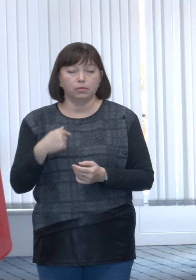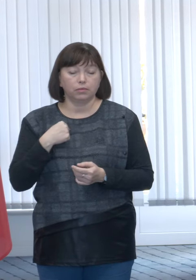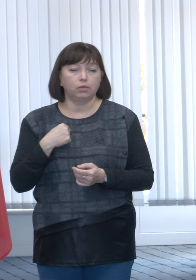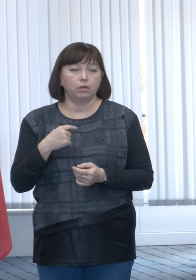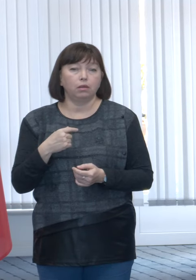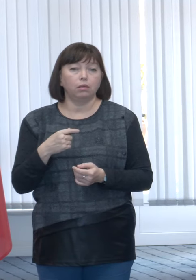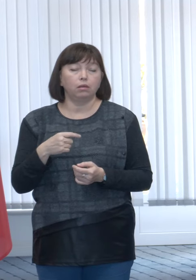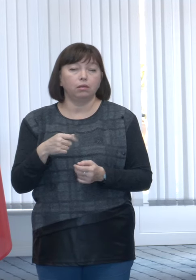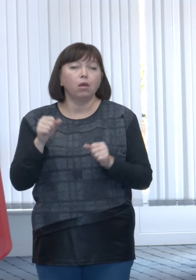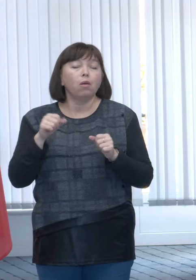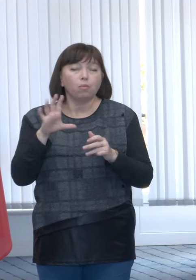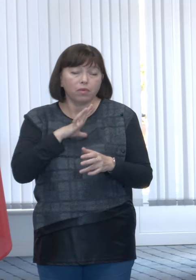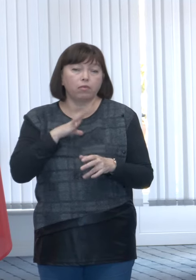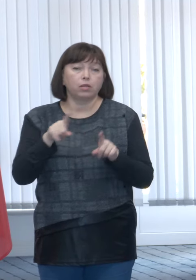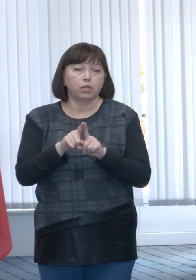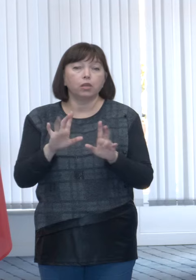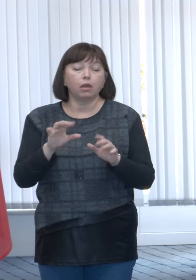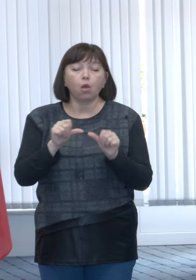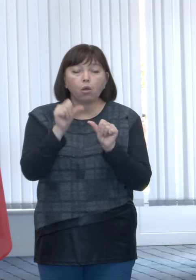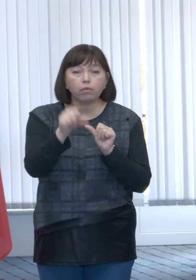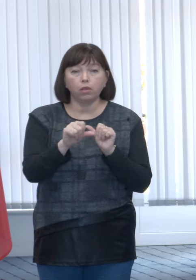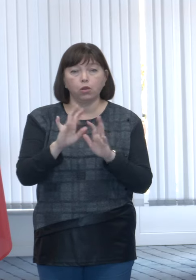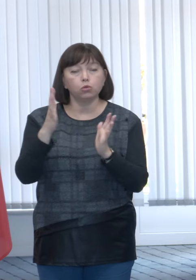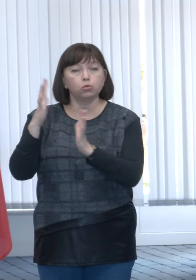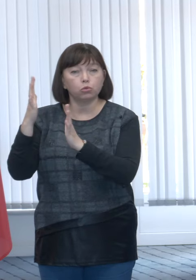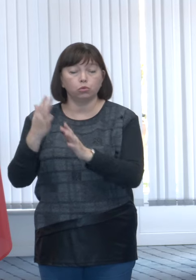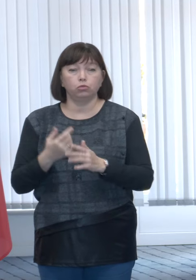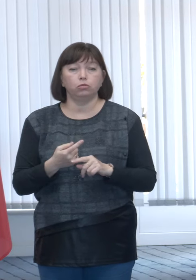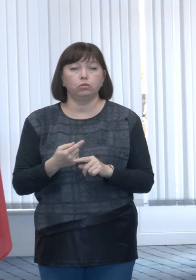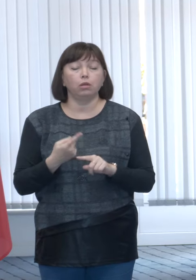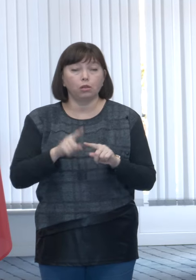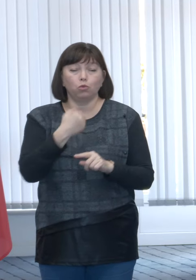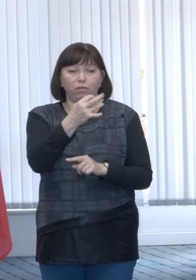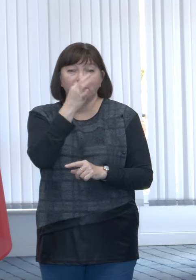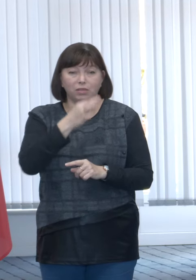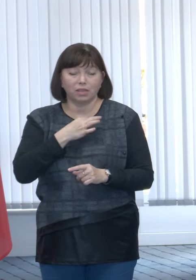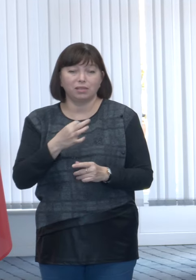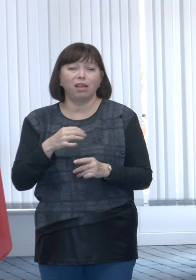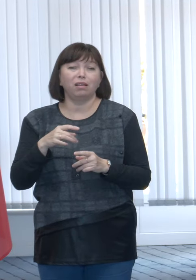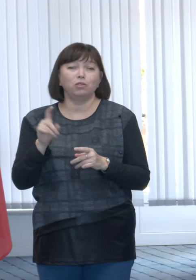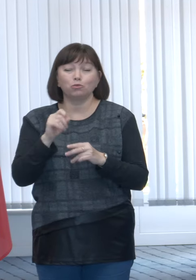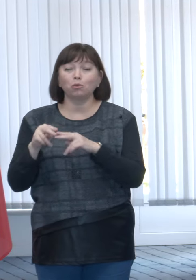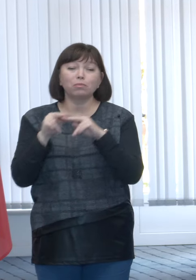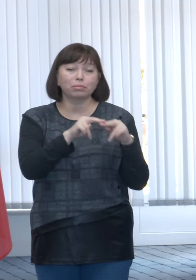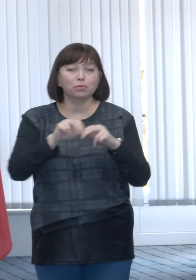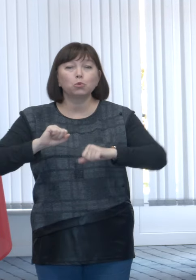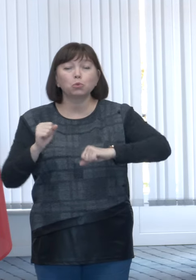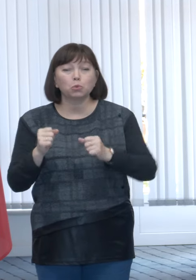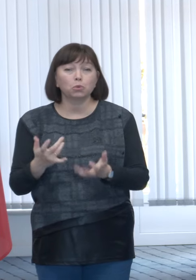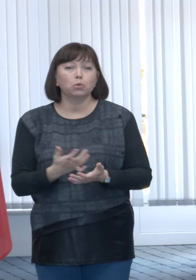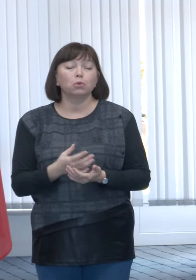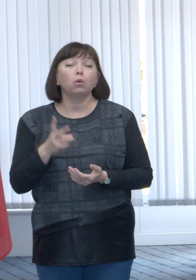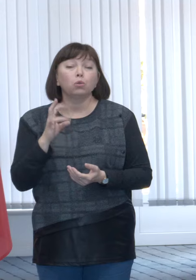comentez pe cazuri specifice invocate către dumneavoastră. Dar, da,